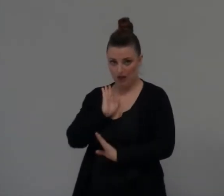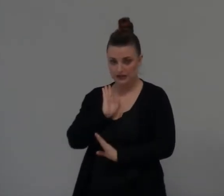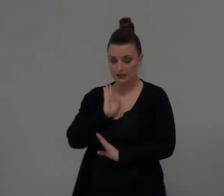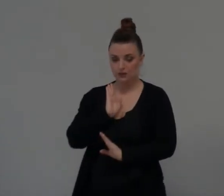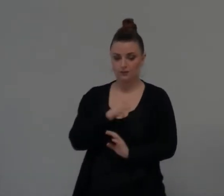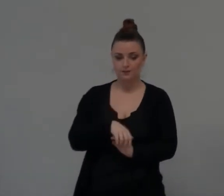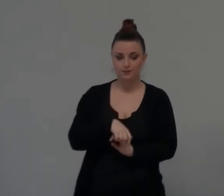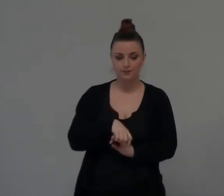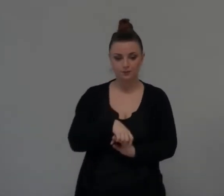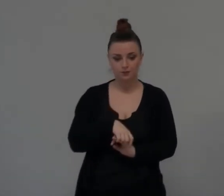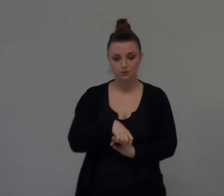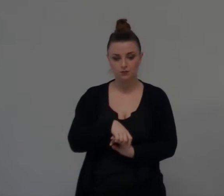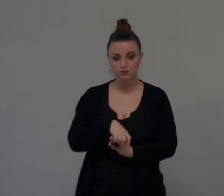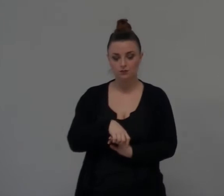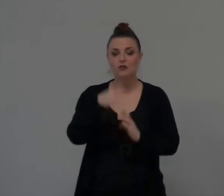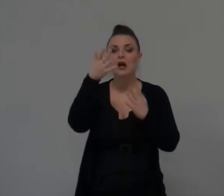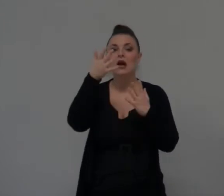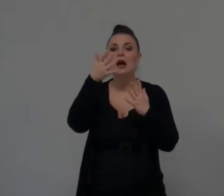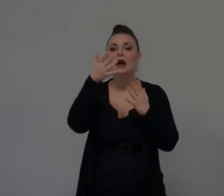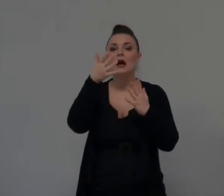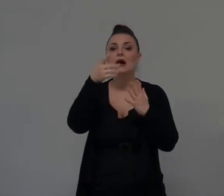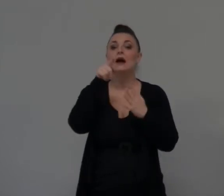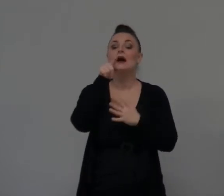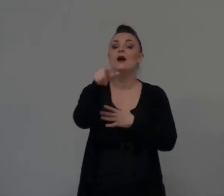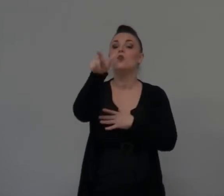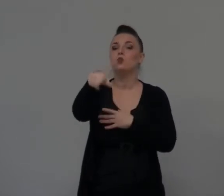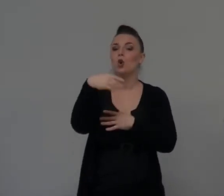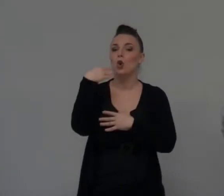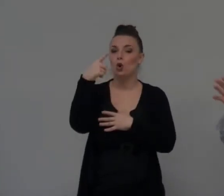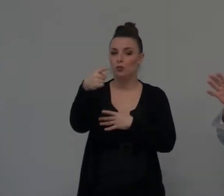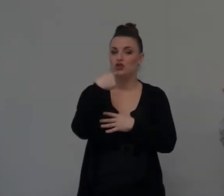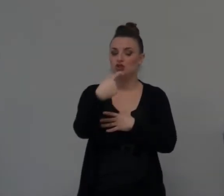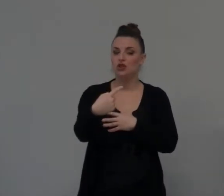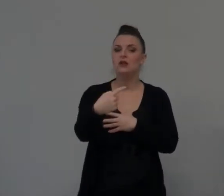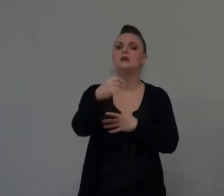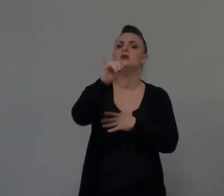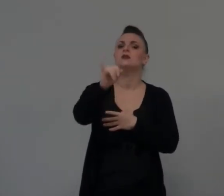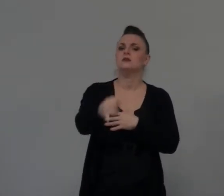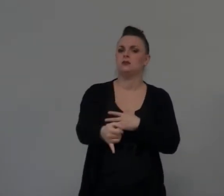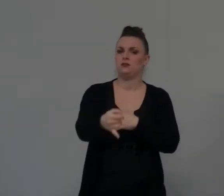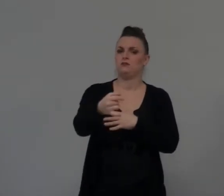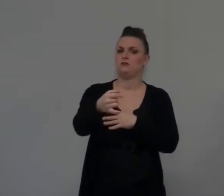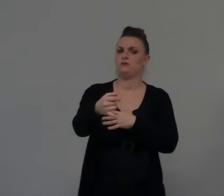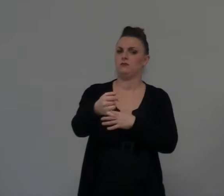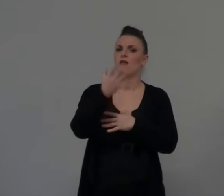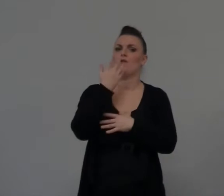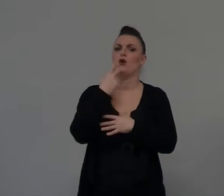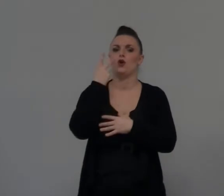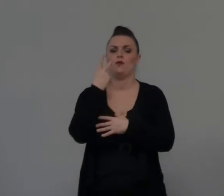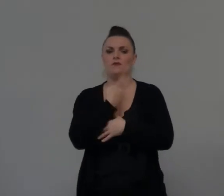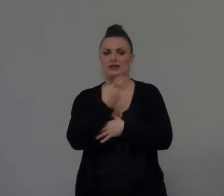Solo Quando il tetto Quando il tizio ha detto Ok Prova La mia La mia